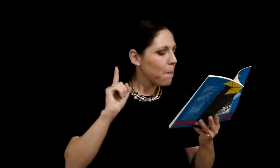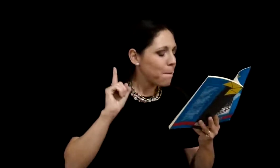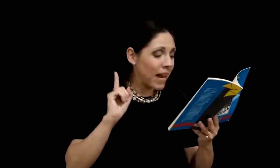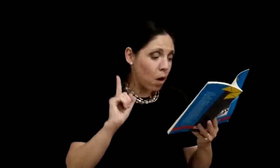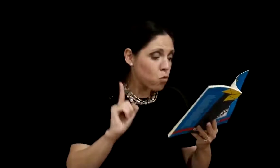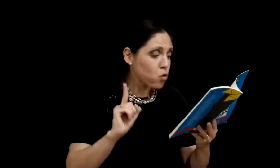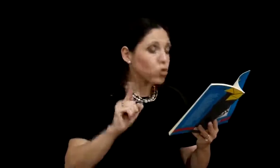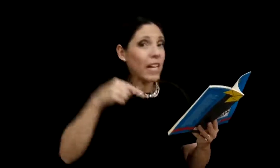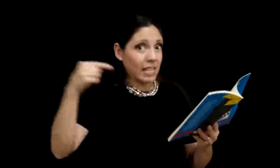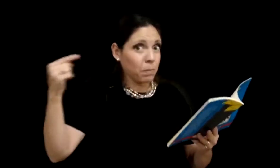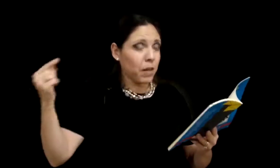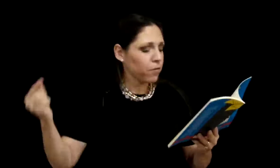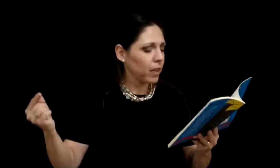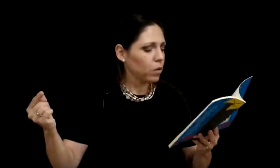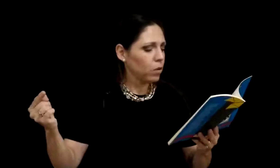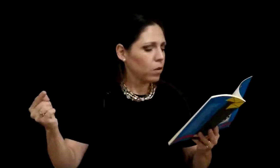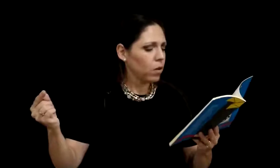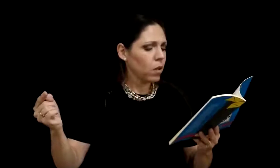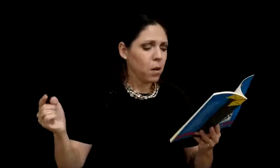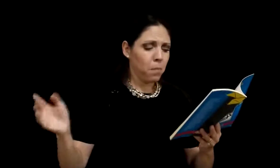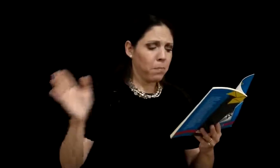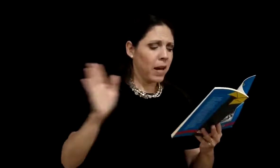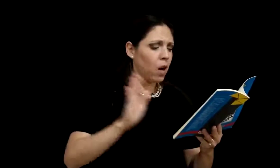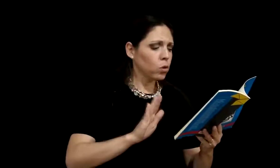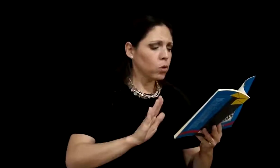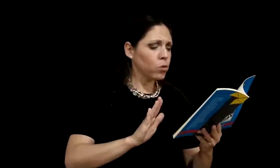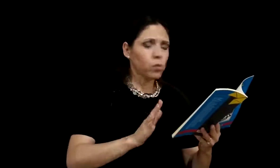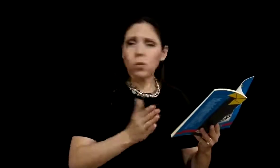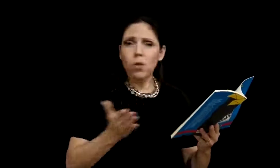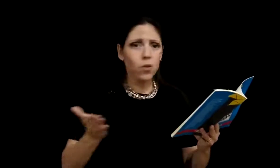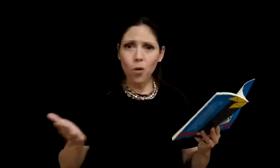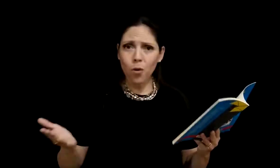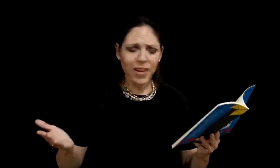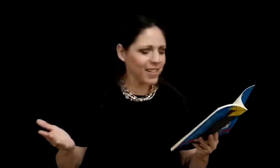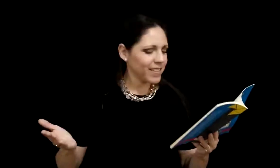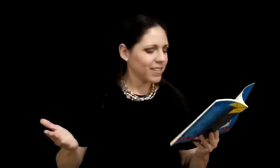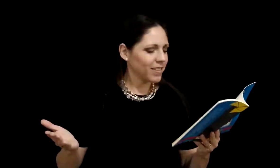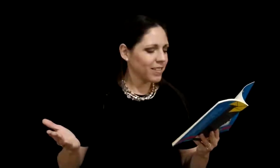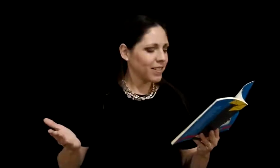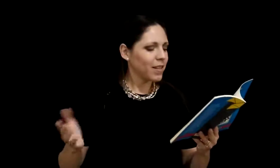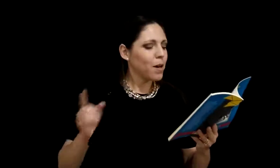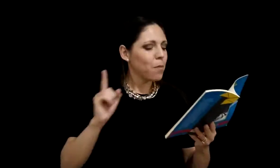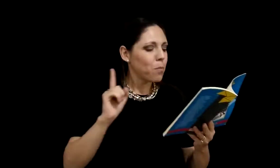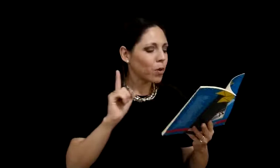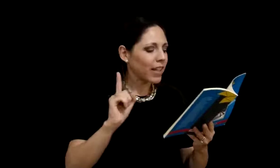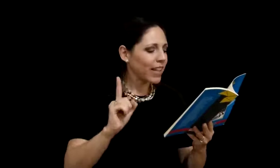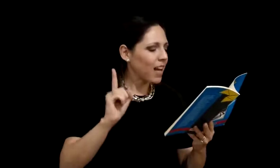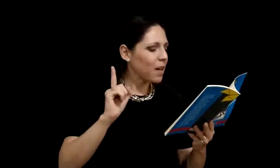para unos es perfecto, para otros no lo es, porque cada